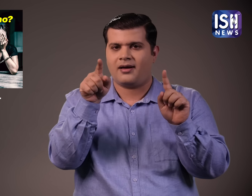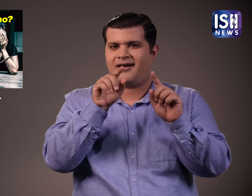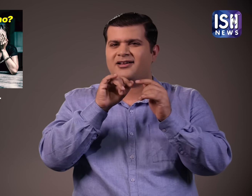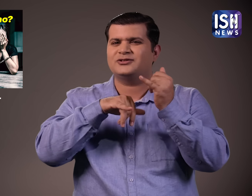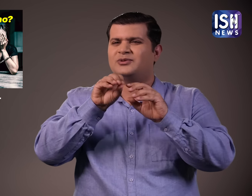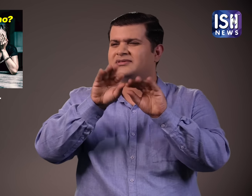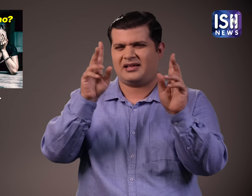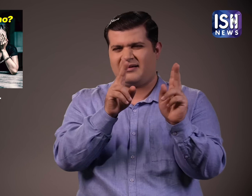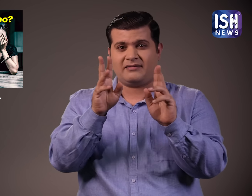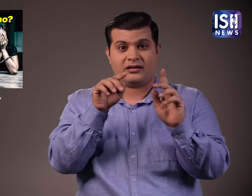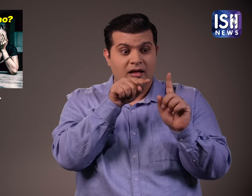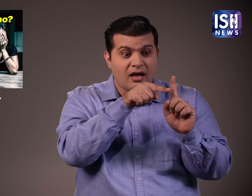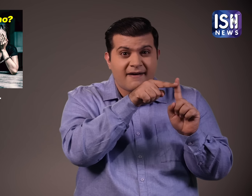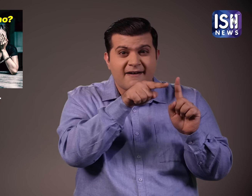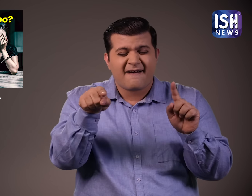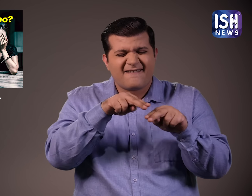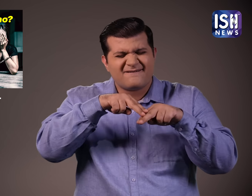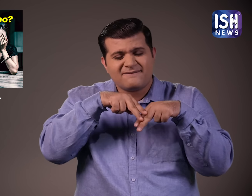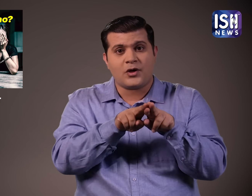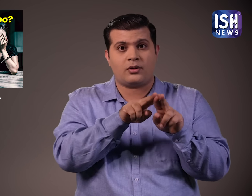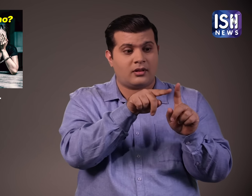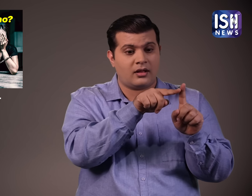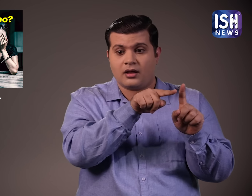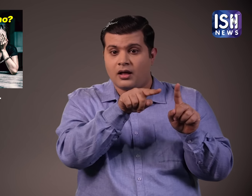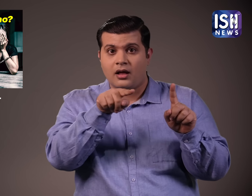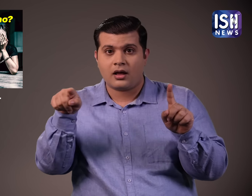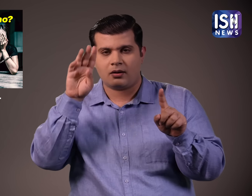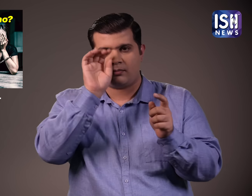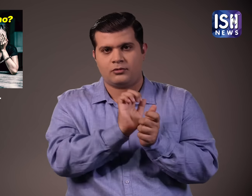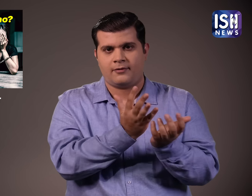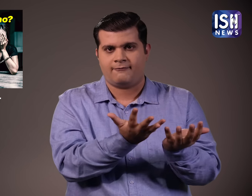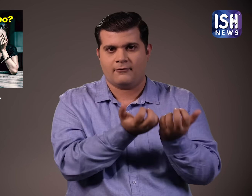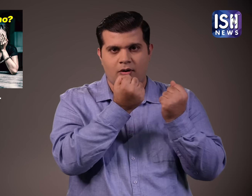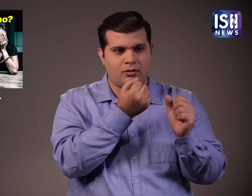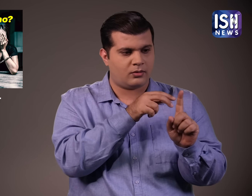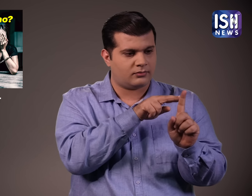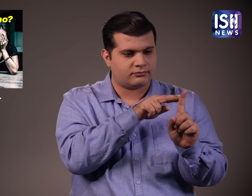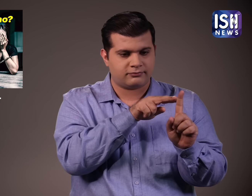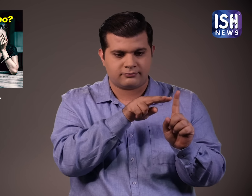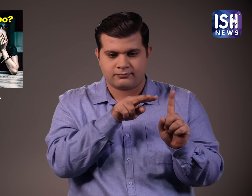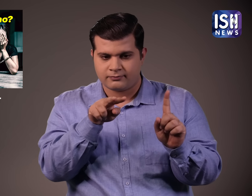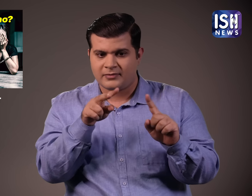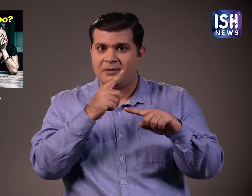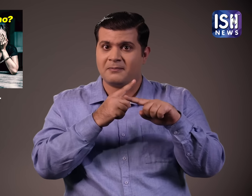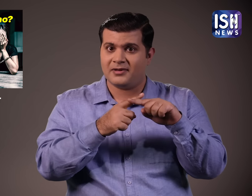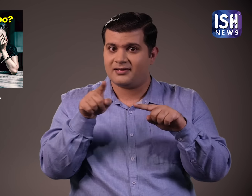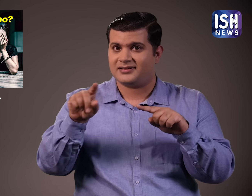गया सोशल मीडिया पर वीडियो पूरी तरीके से नहीं दिखा गया था पुलिस को पूरा वीडियो मिल गया है